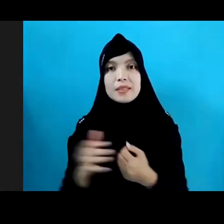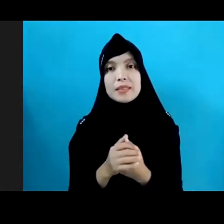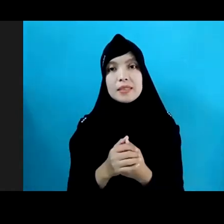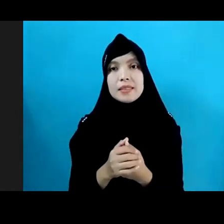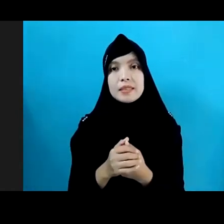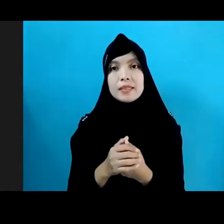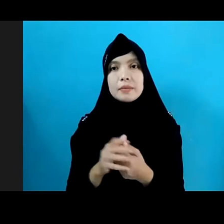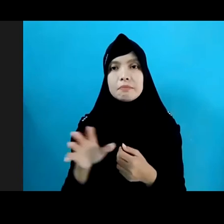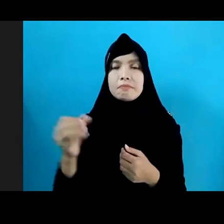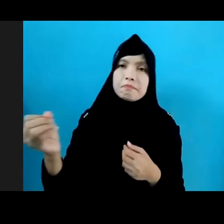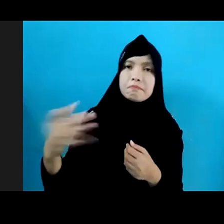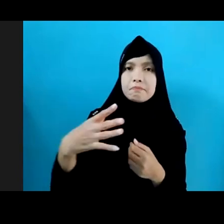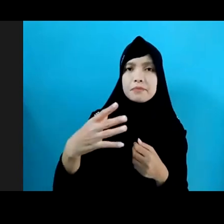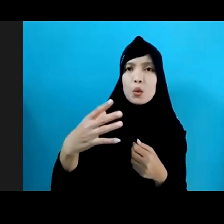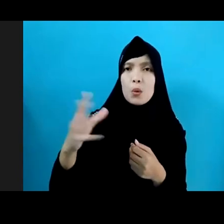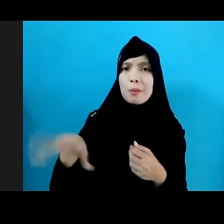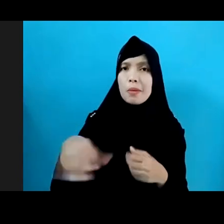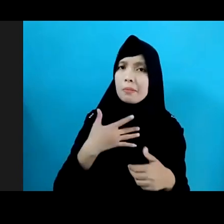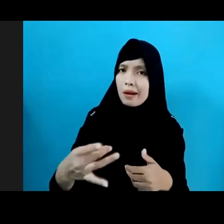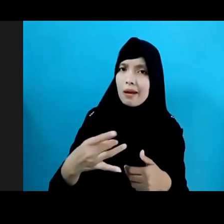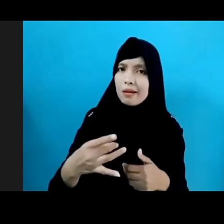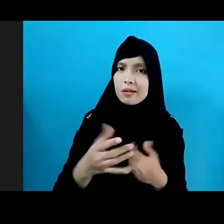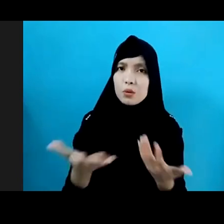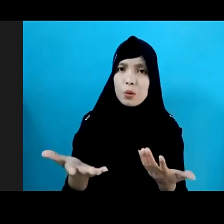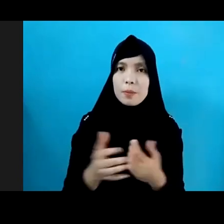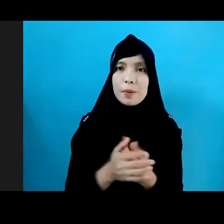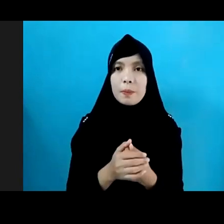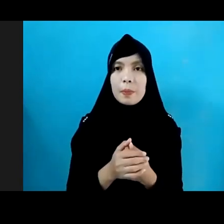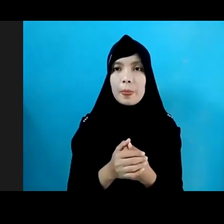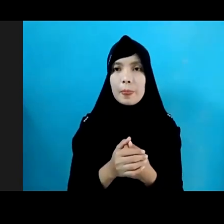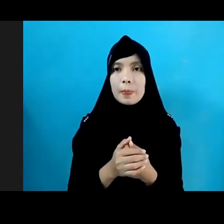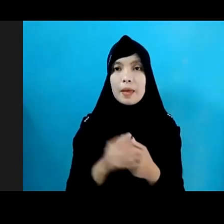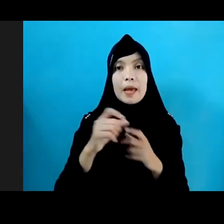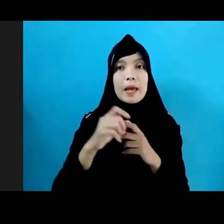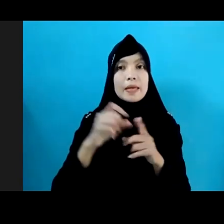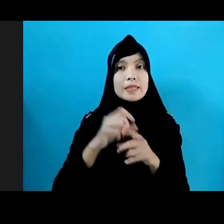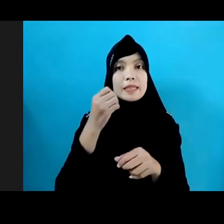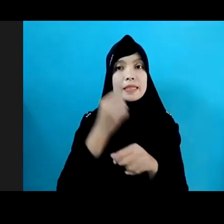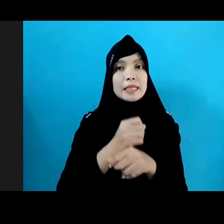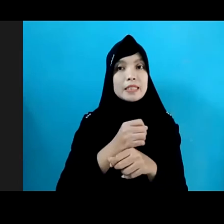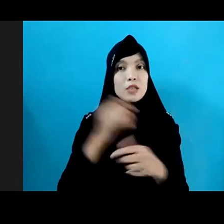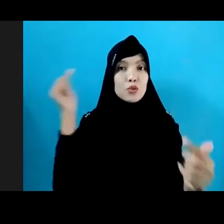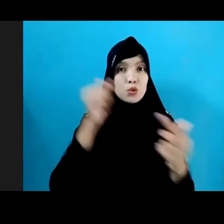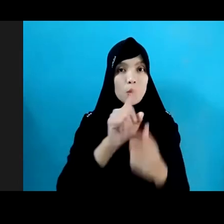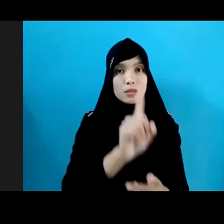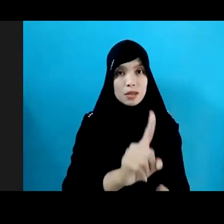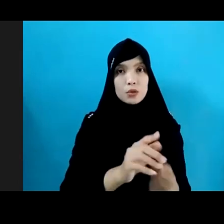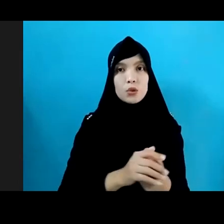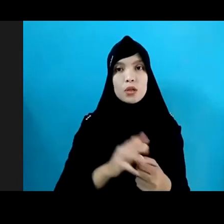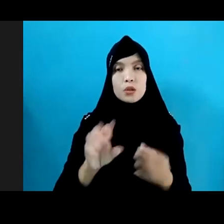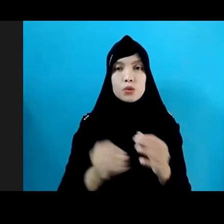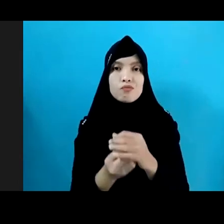Jawaban Responden Antara Lain Adalah Berdasarkan Temuan Dari SDG Tujuan Satu Menuntaskan